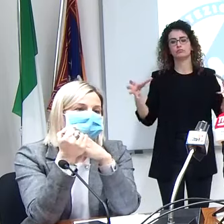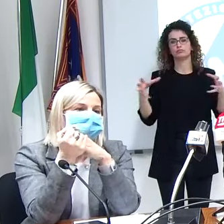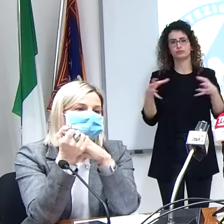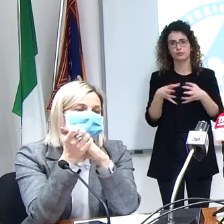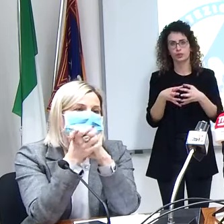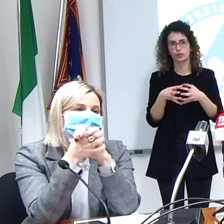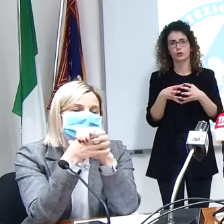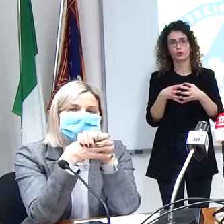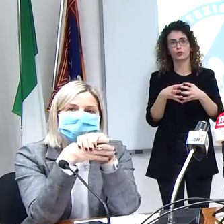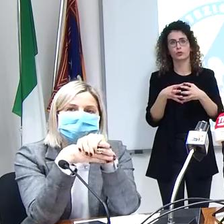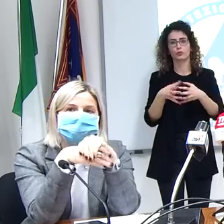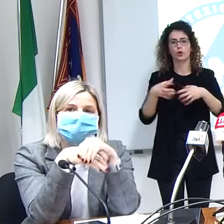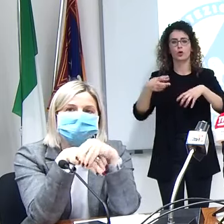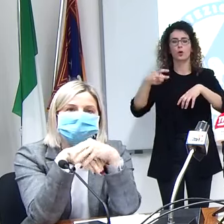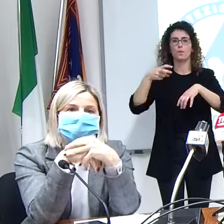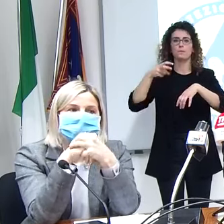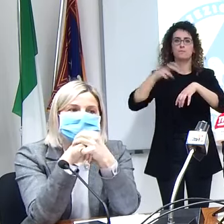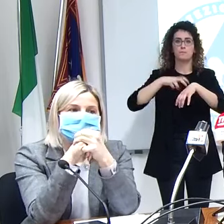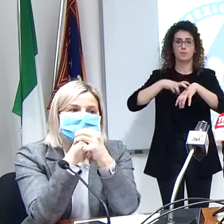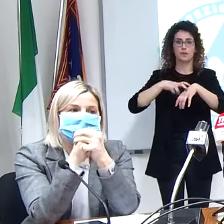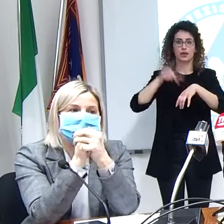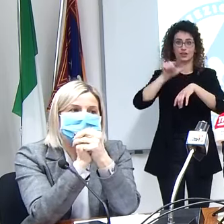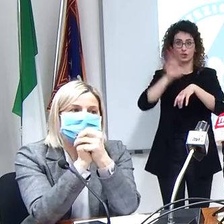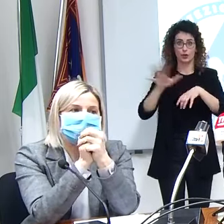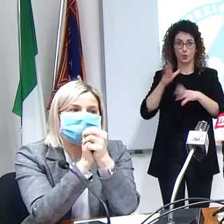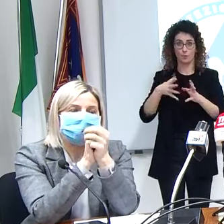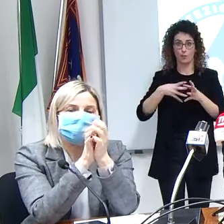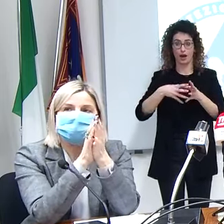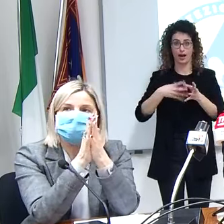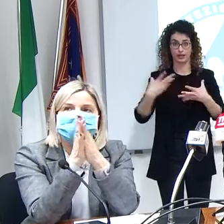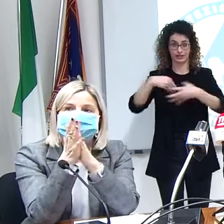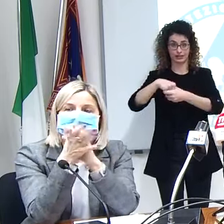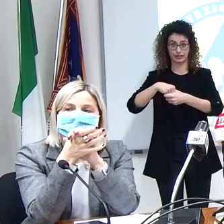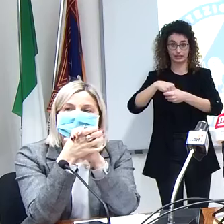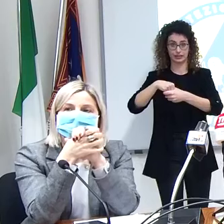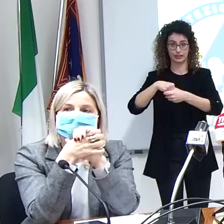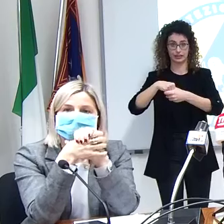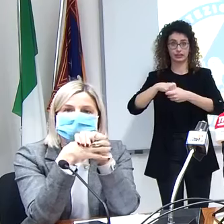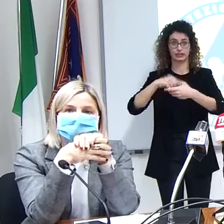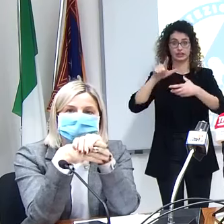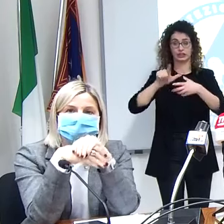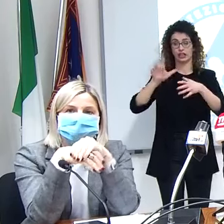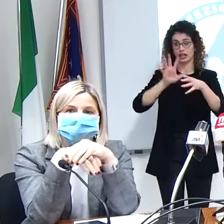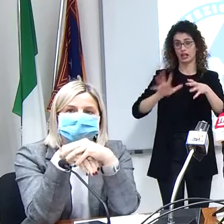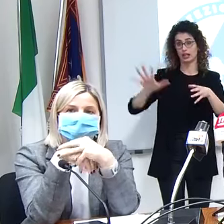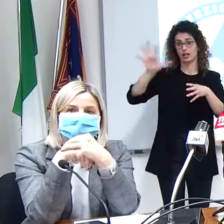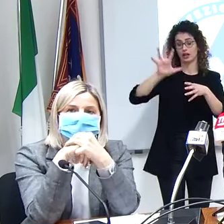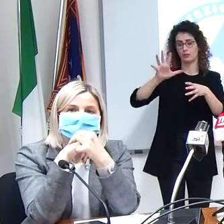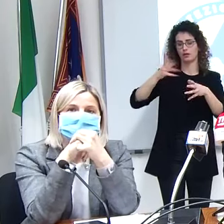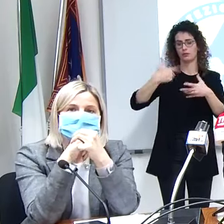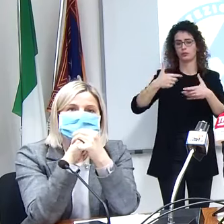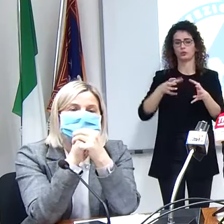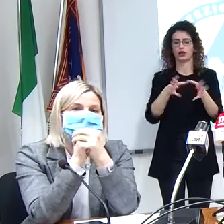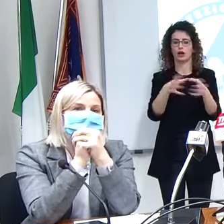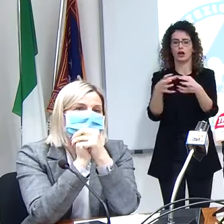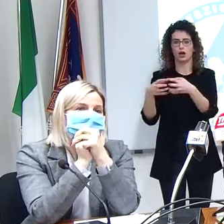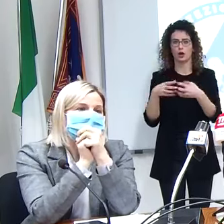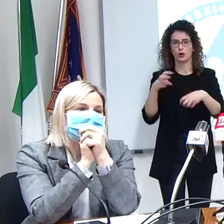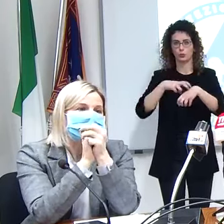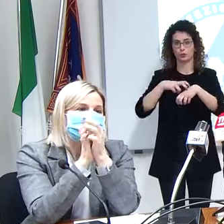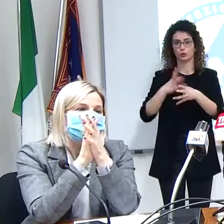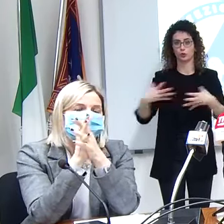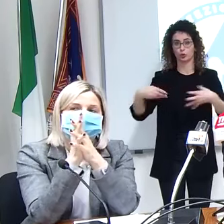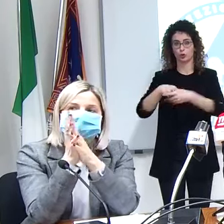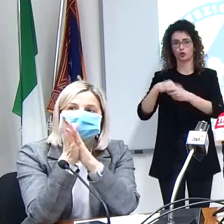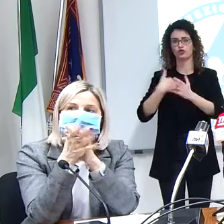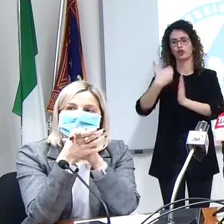ordini dei medici lombardi quindi una grande regione con tutte le federazioni degli ordini provinciali hanno emanato